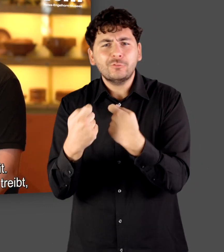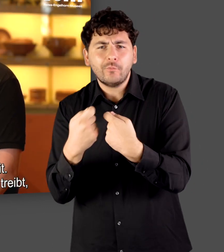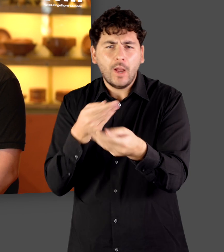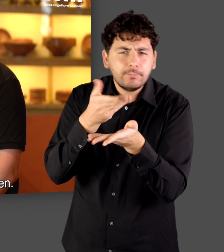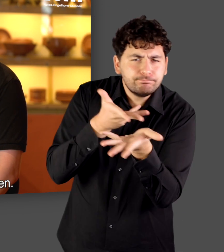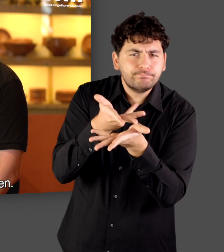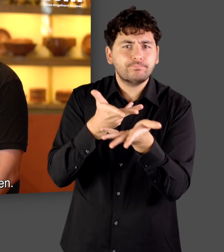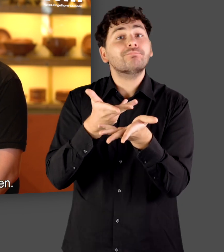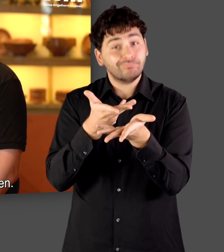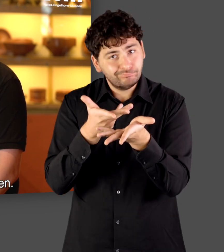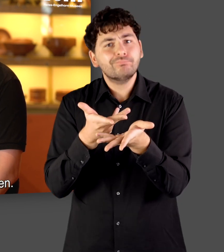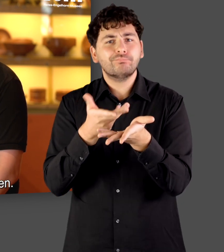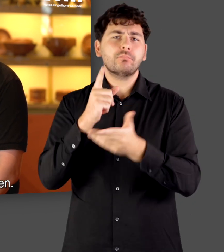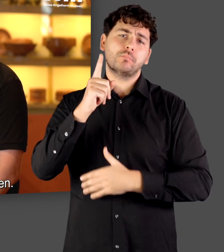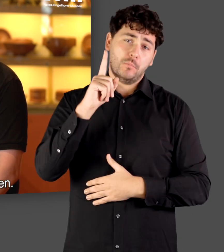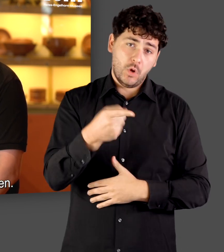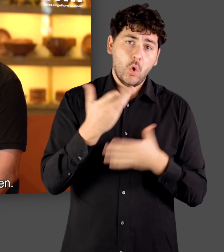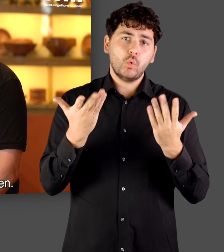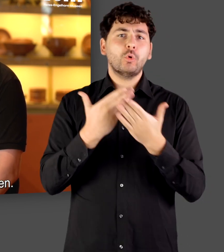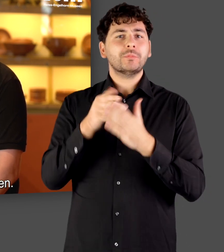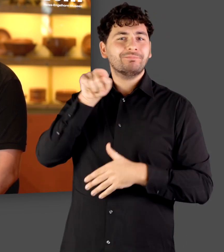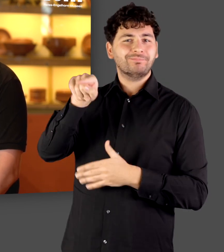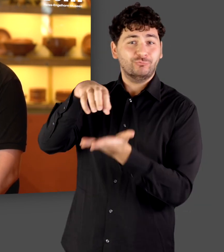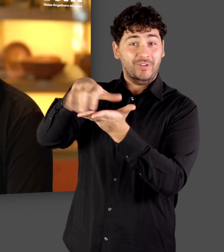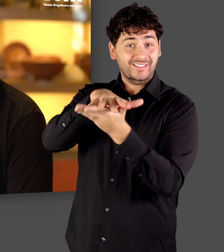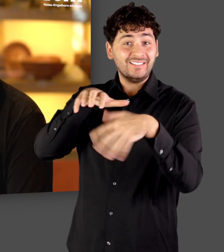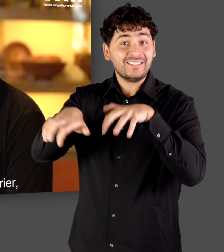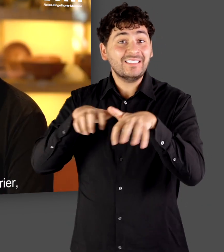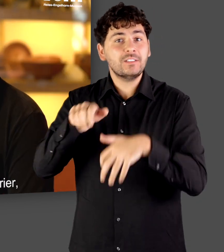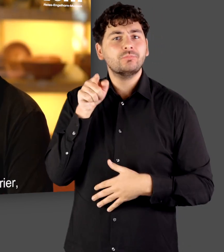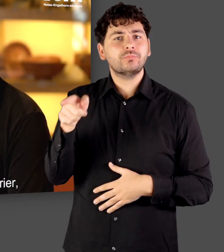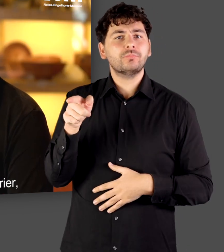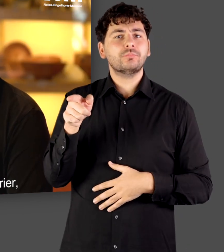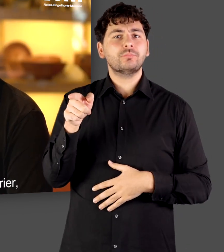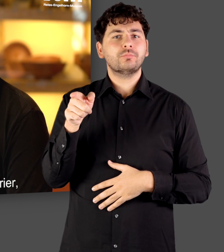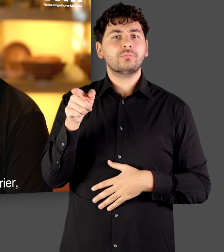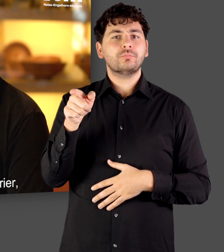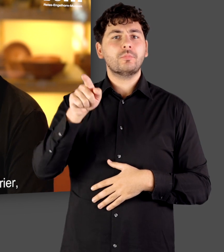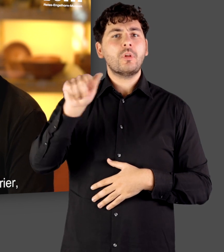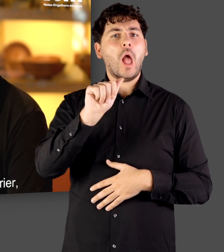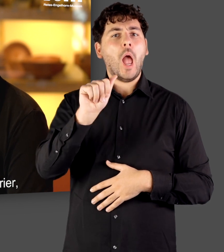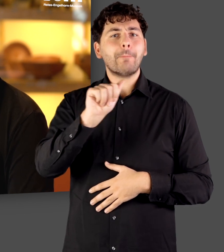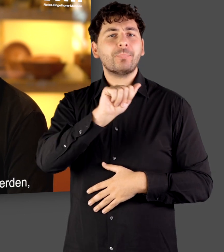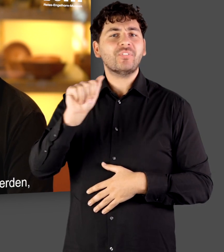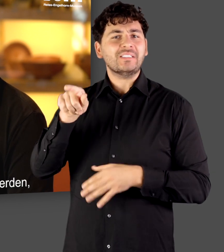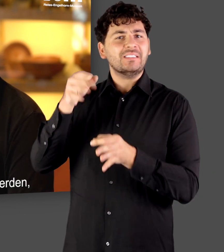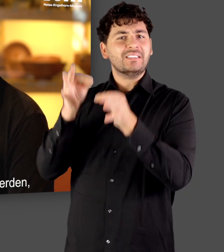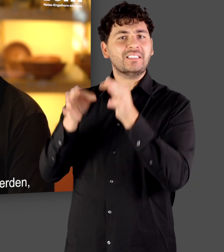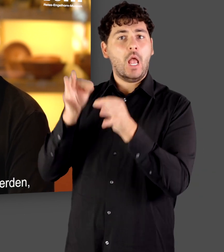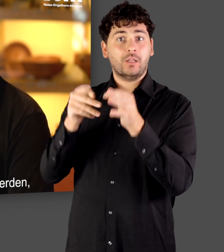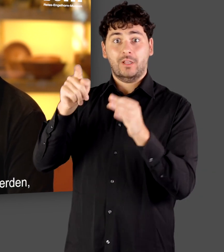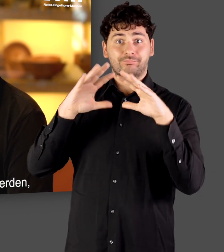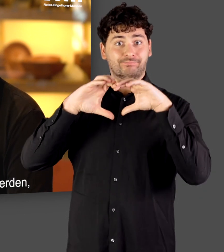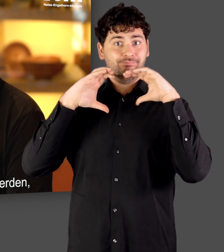Sport treibt, an denen Handel und Geschäfte besprochen werden. Hinzu kommen, das kennen wir auch aus Städten wie Trier beispielsweise,